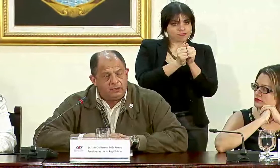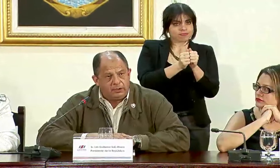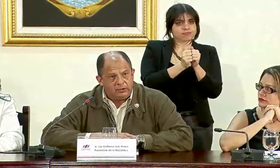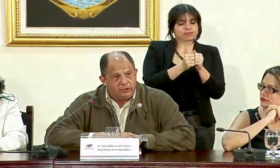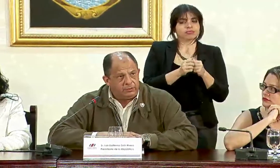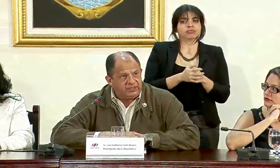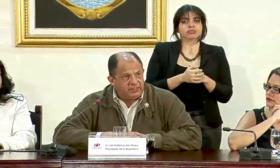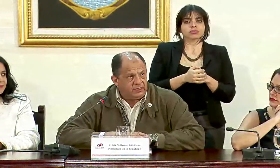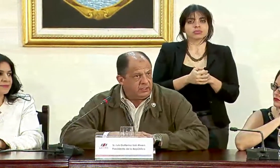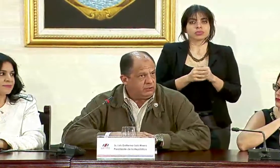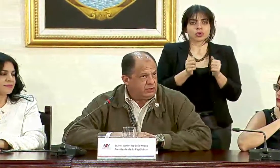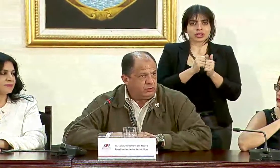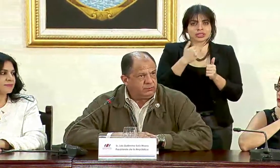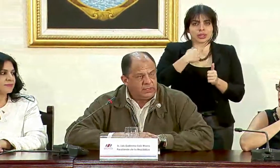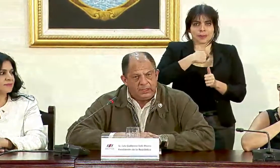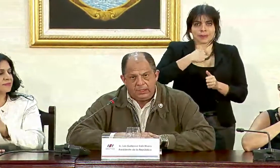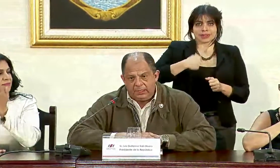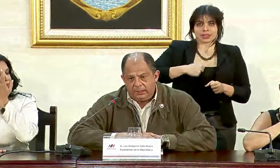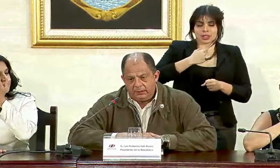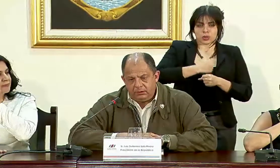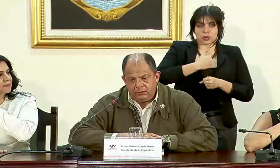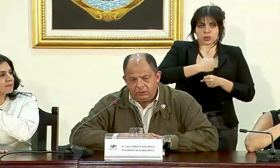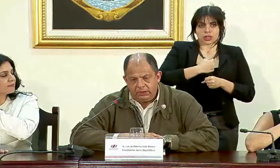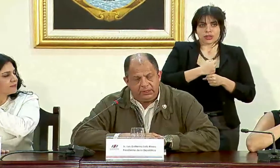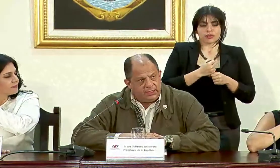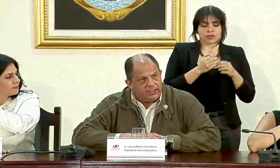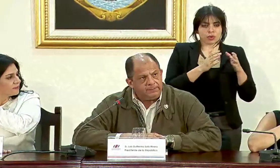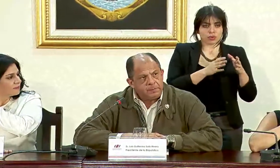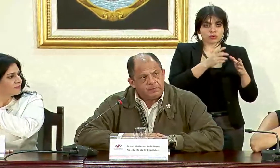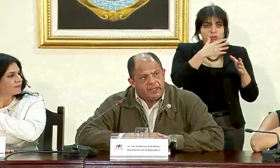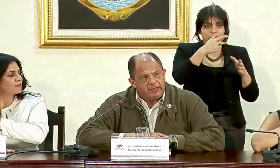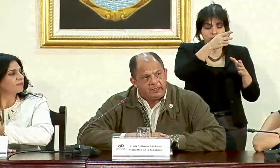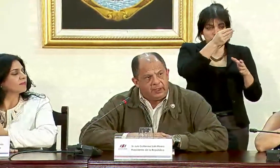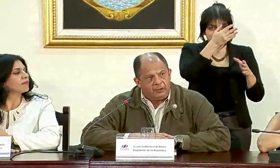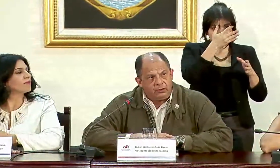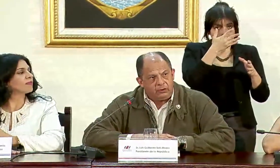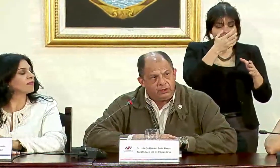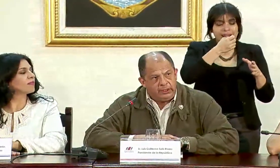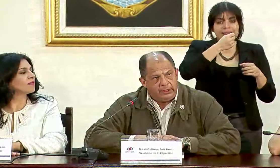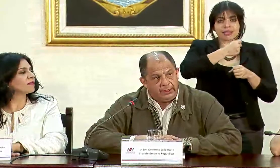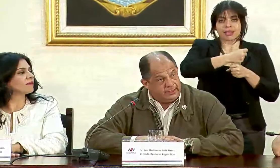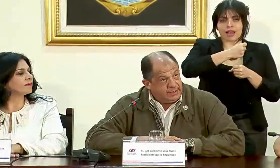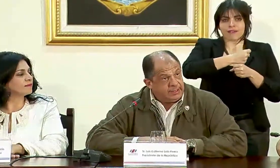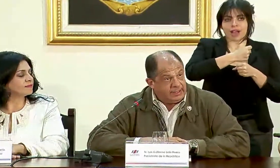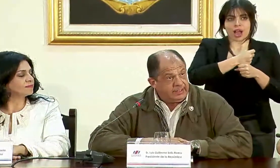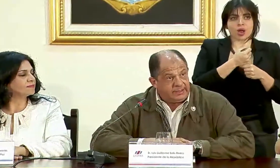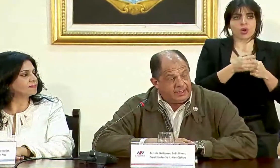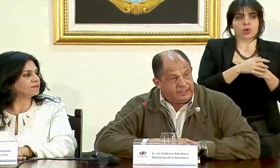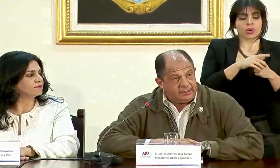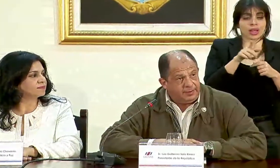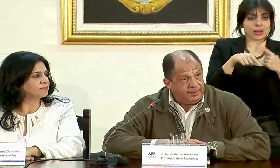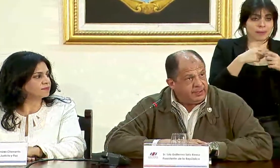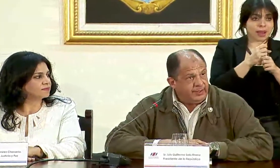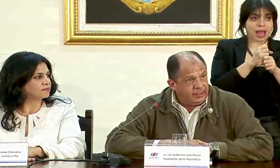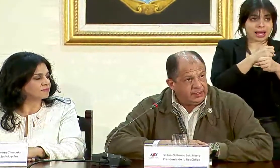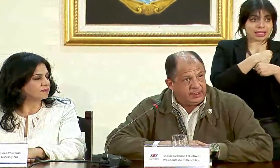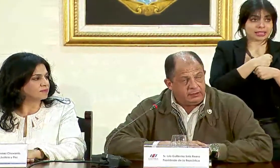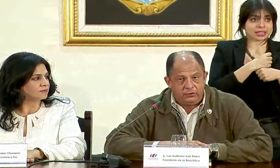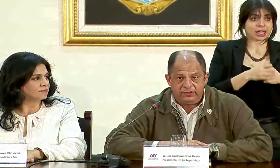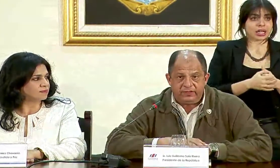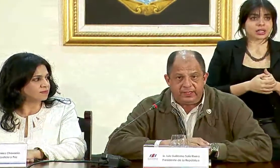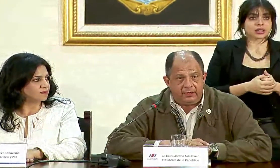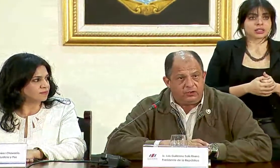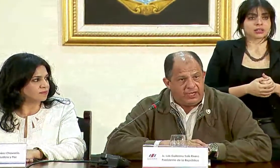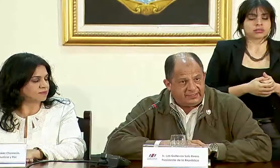cuando el señor presidente ejecutivo lo indique, el trabajo que ella realizará, que es de primer nivel,